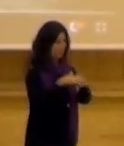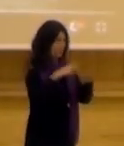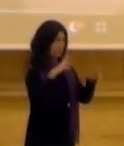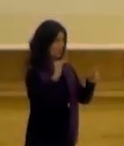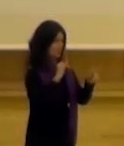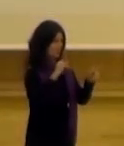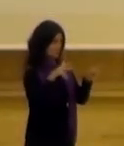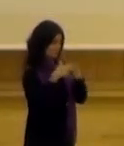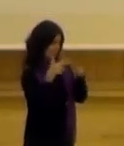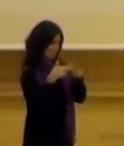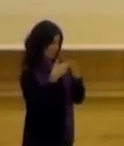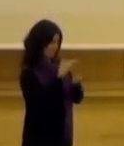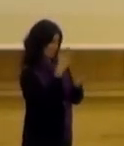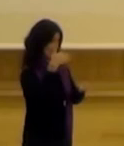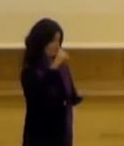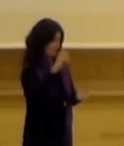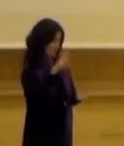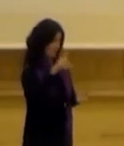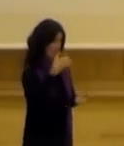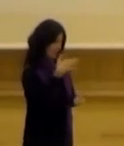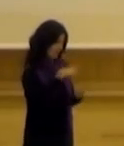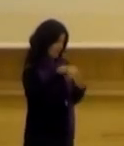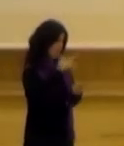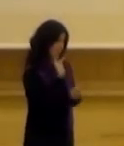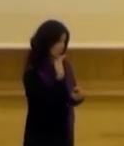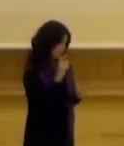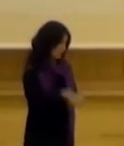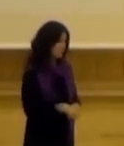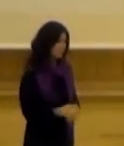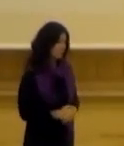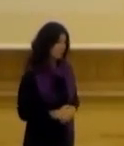hay asociadas a Media Lab y a que vengan un día a Media Lab y lo conozcan también.